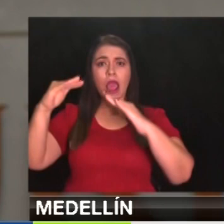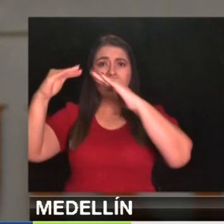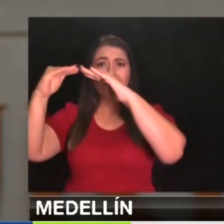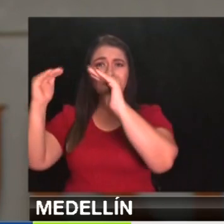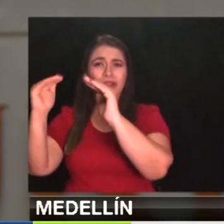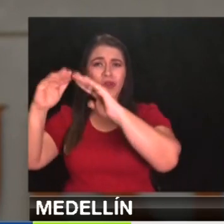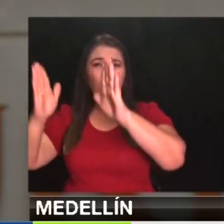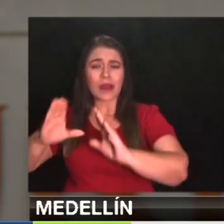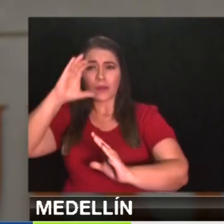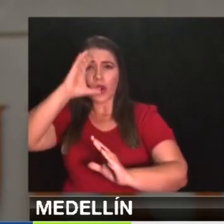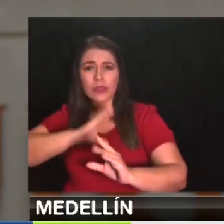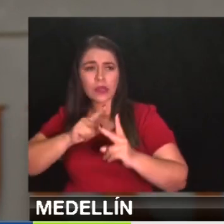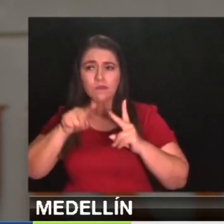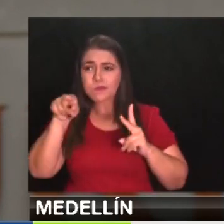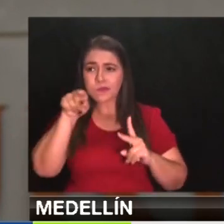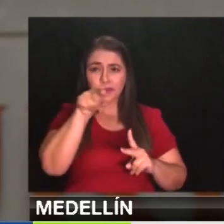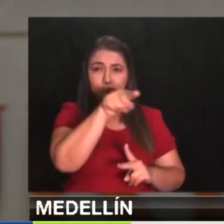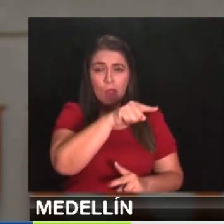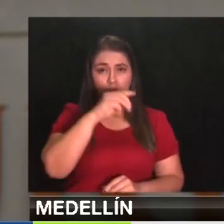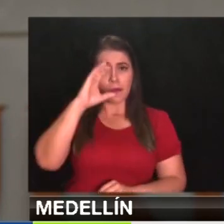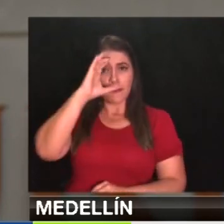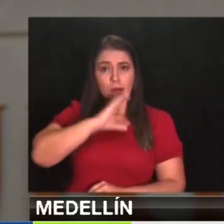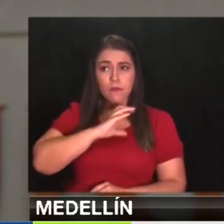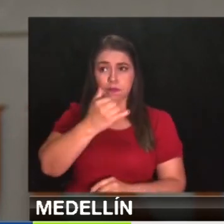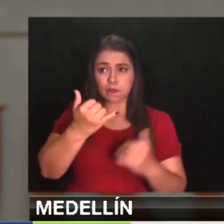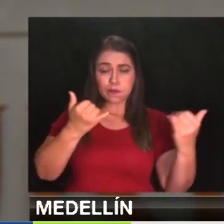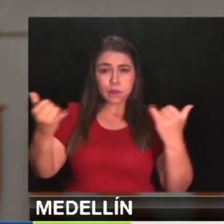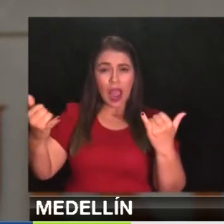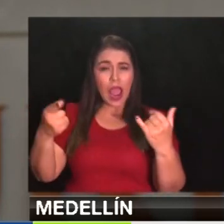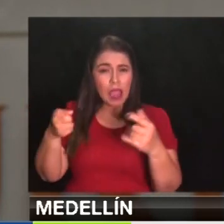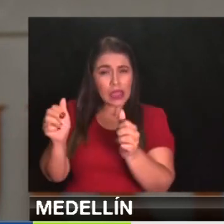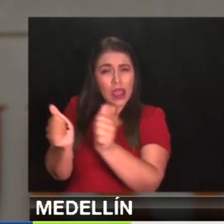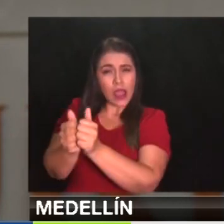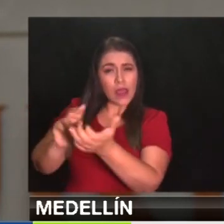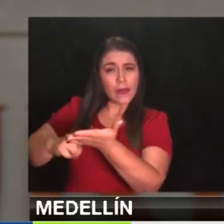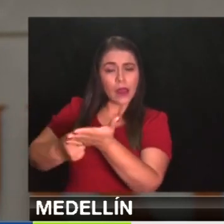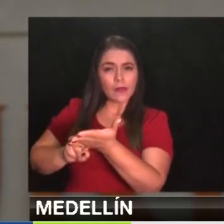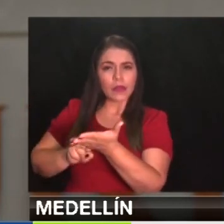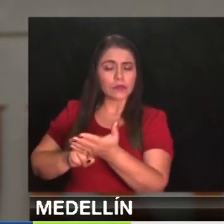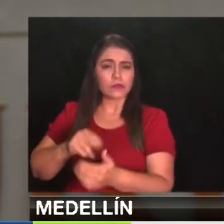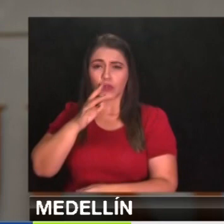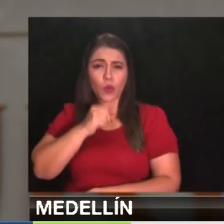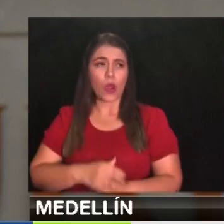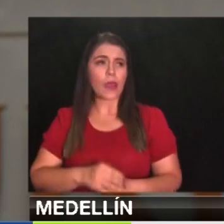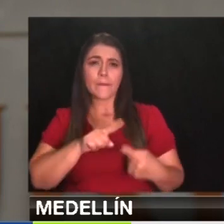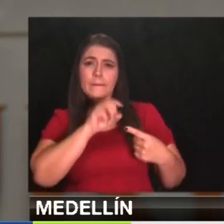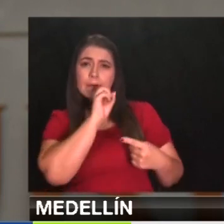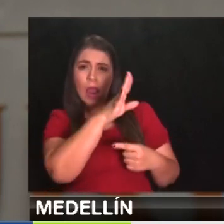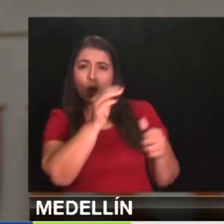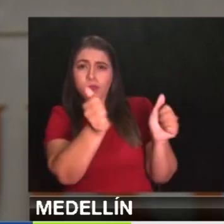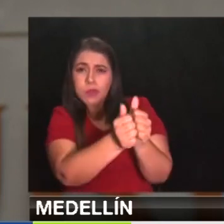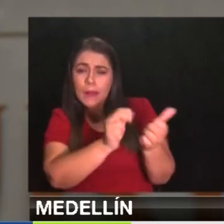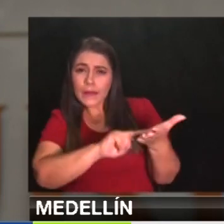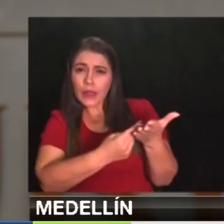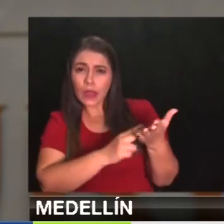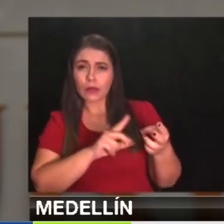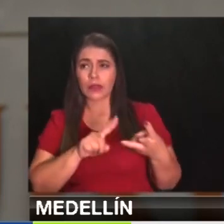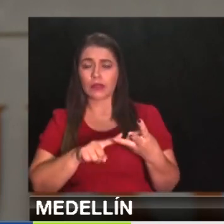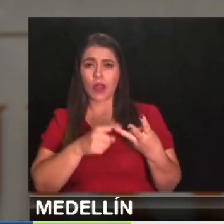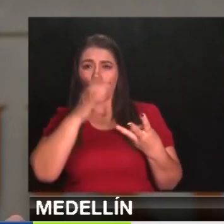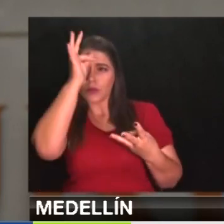justicia, comisarías de familia, inspecciones de policía, bancos, cajas de compensación,